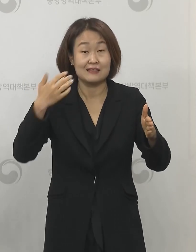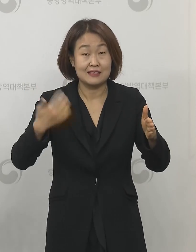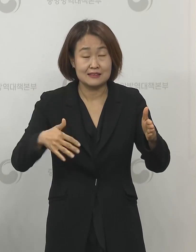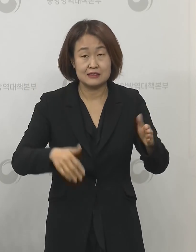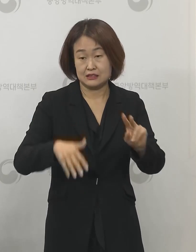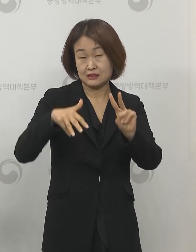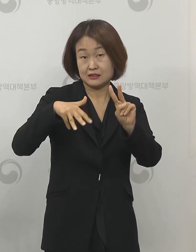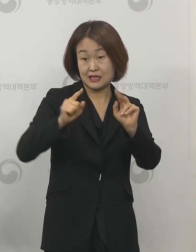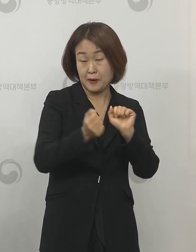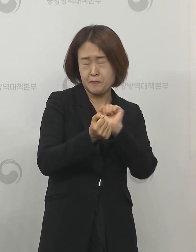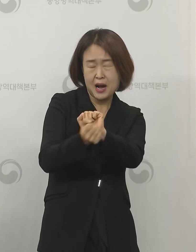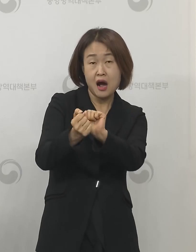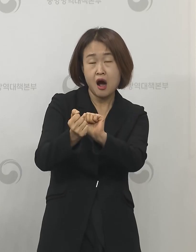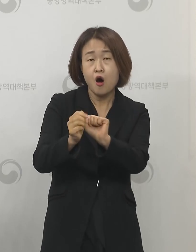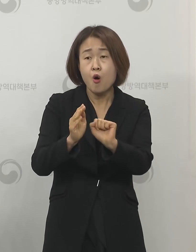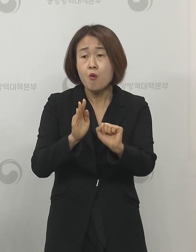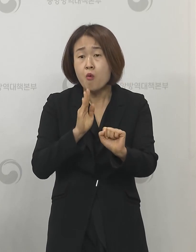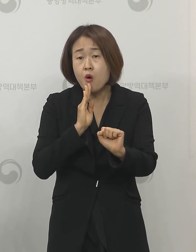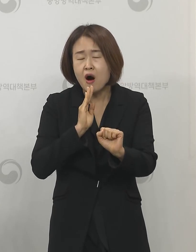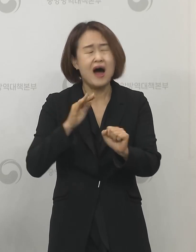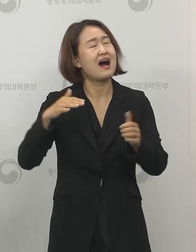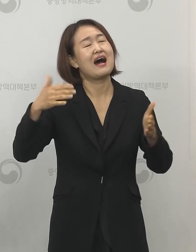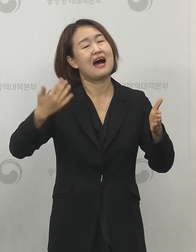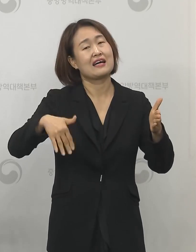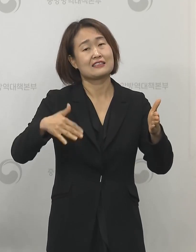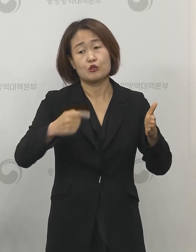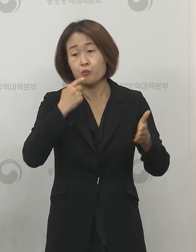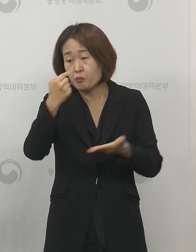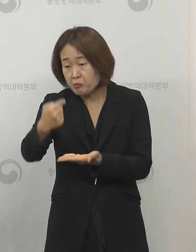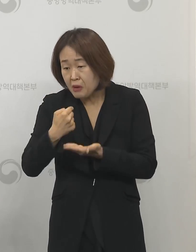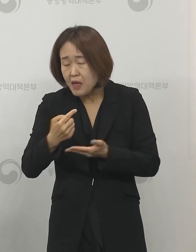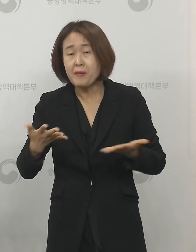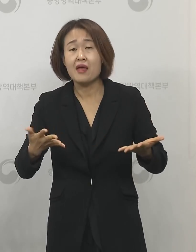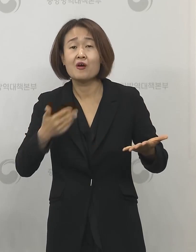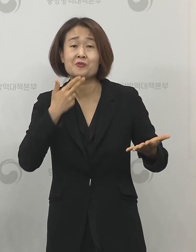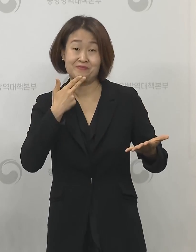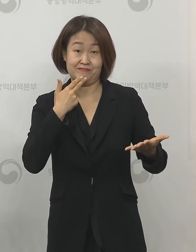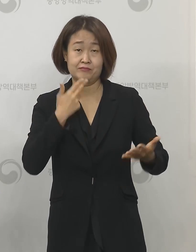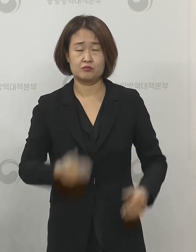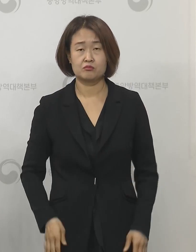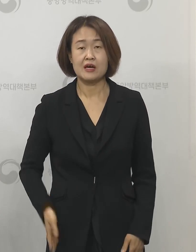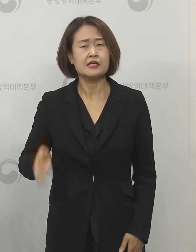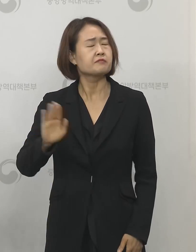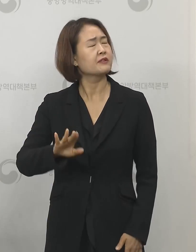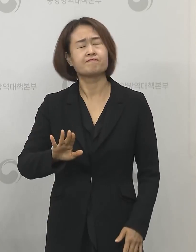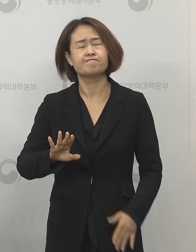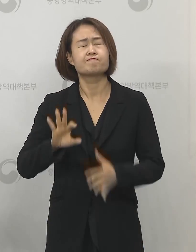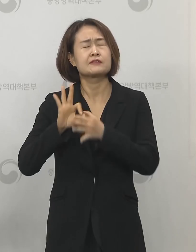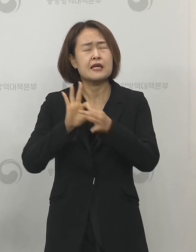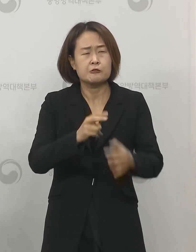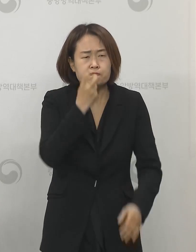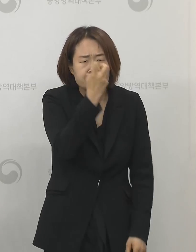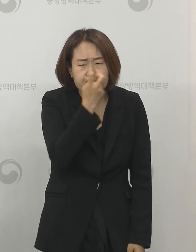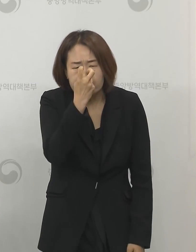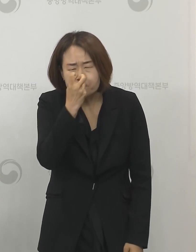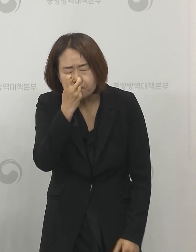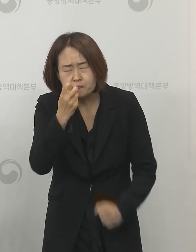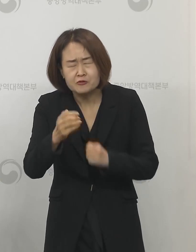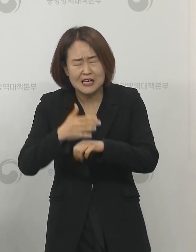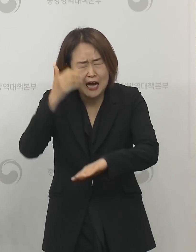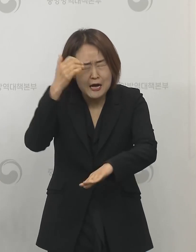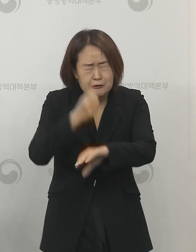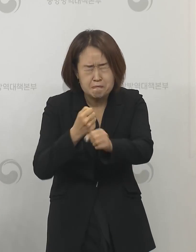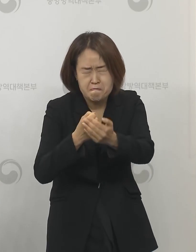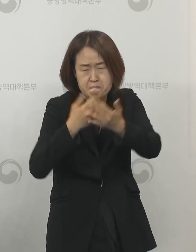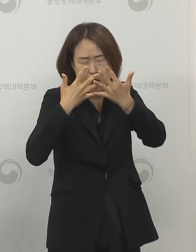감염을 일으킨 사례도 아직은 보고되고 있지는 않습니다 하지만 계속 모니터링을 해야 결론을 알 수